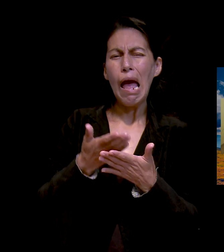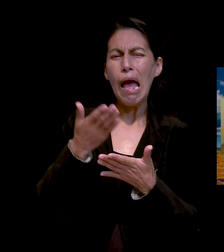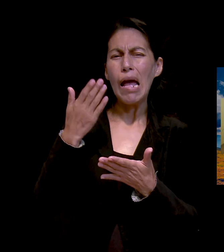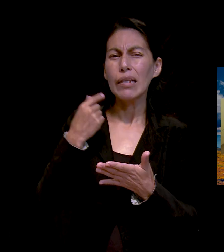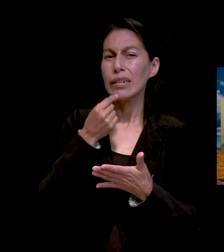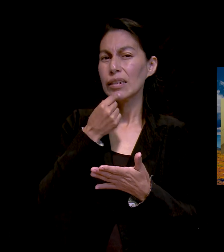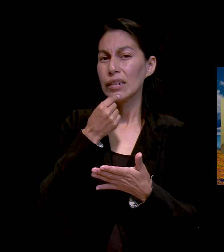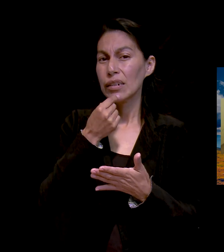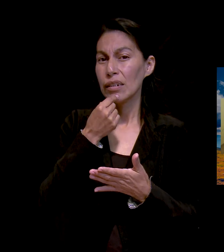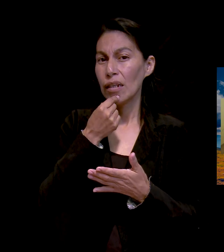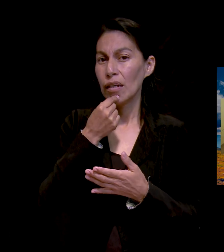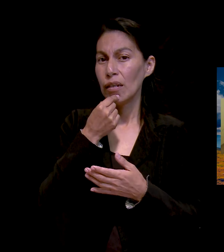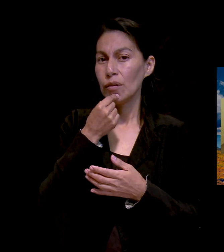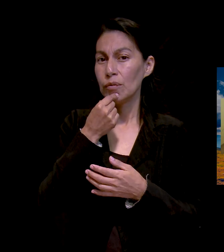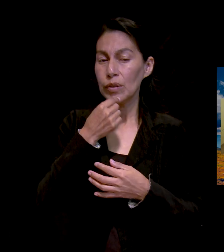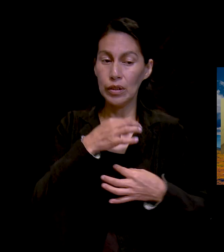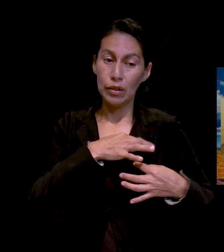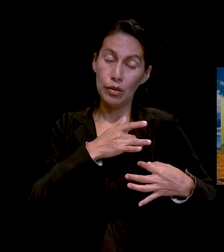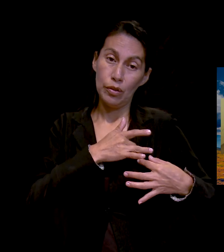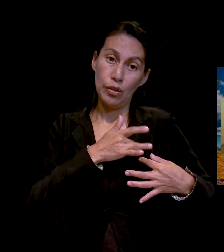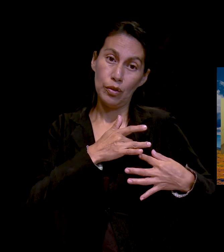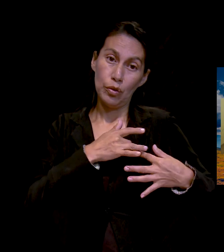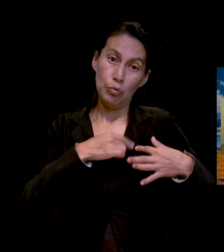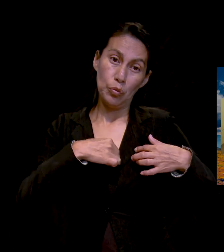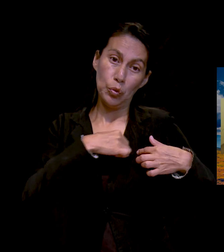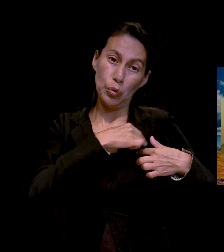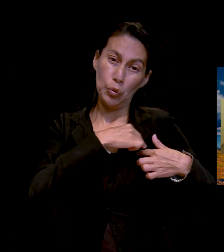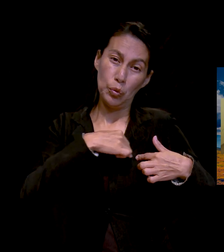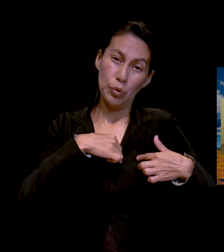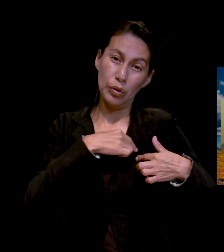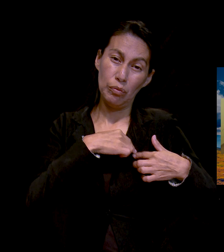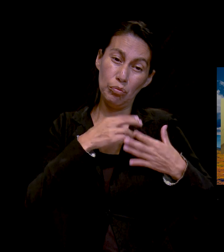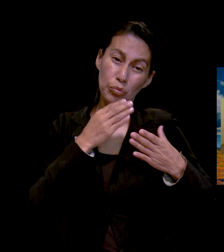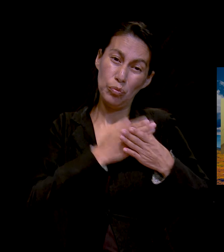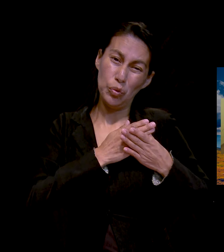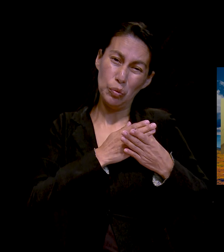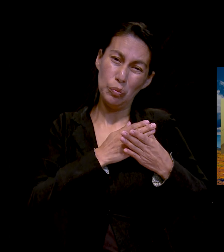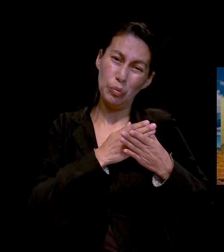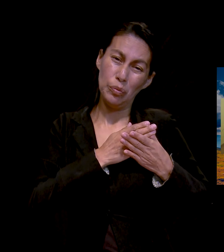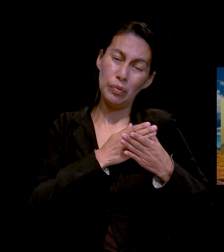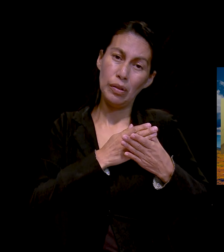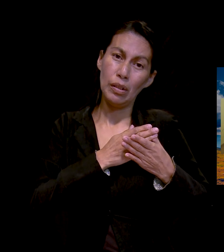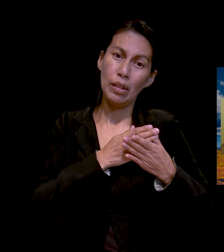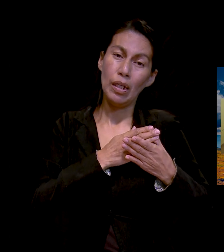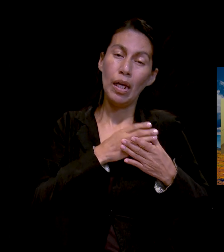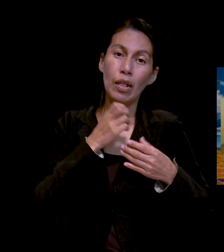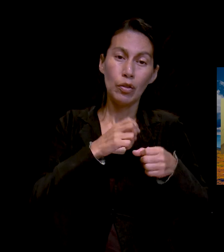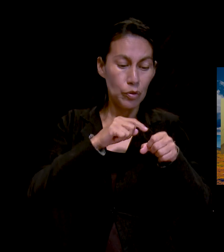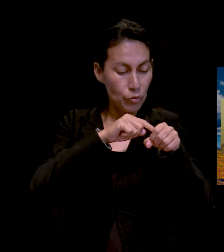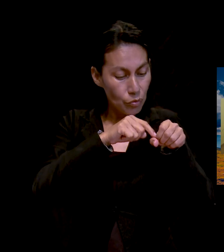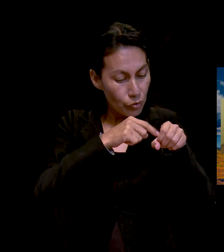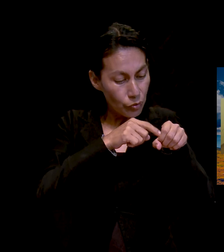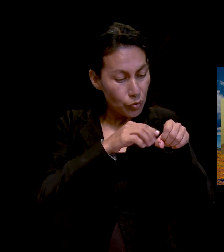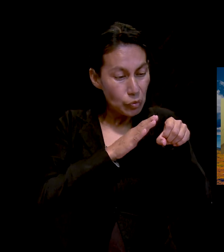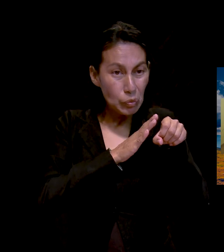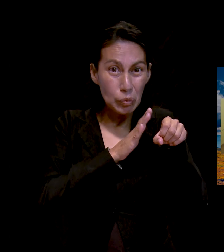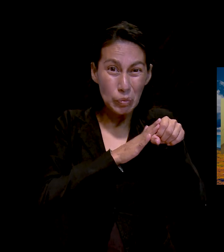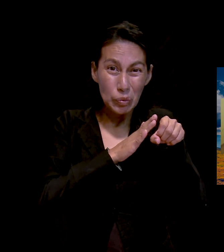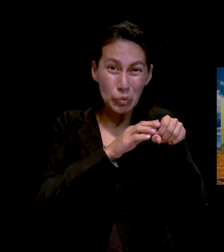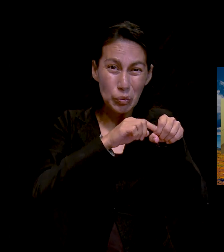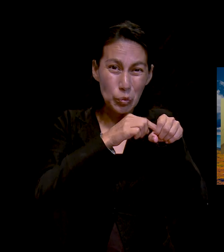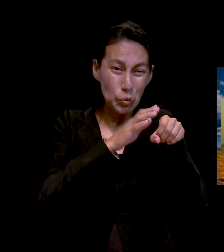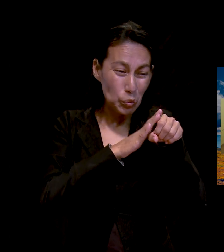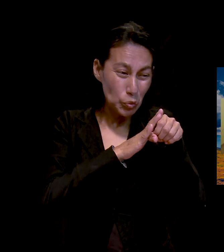tapada del corazón. Así que ella nunca fue candidata para hacer un trasplante de riñón. Y, pues, mi mamá sí estuvo